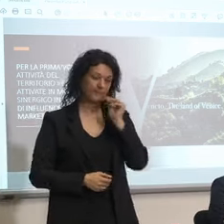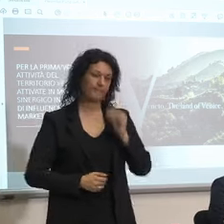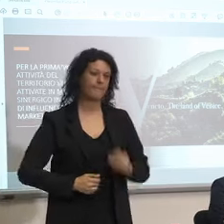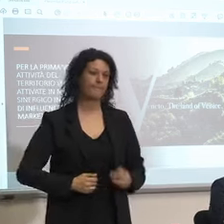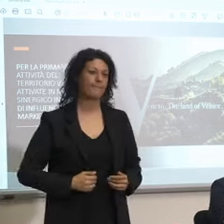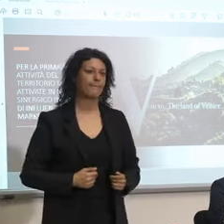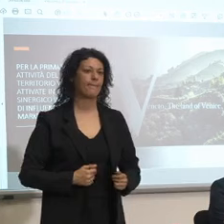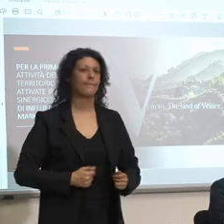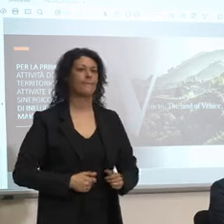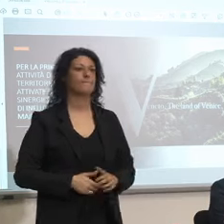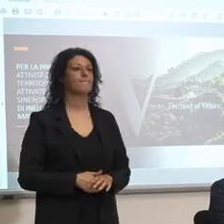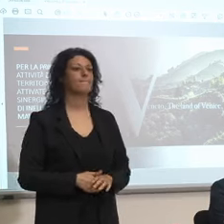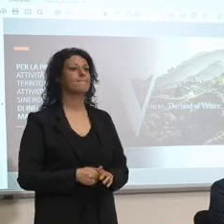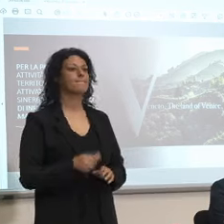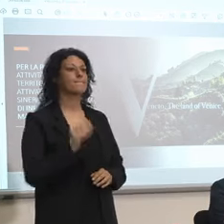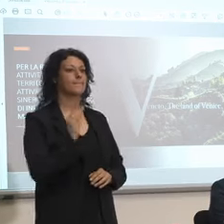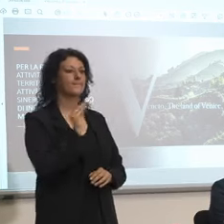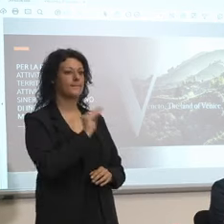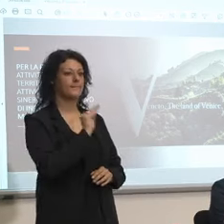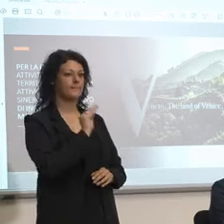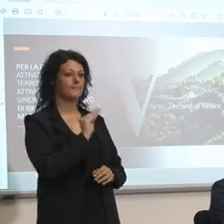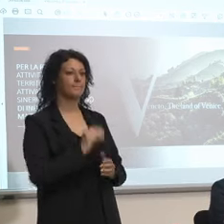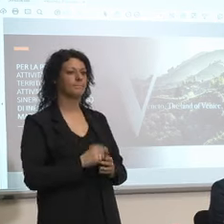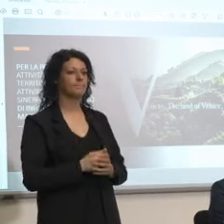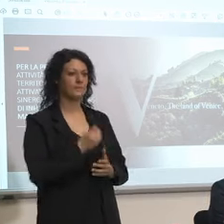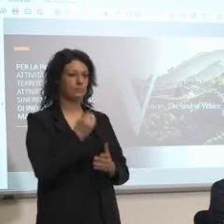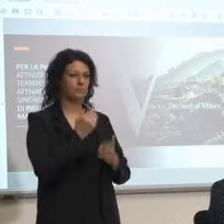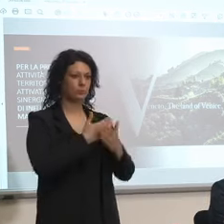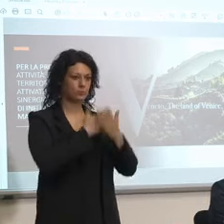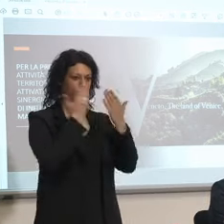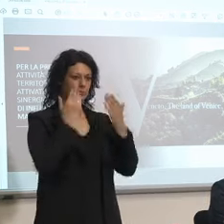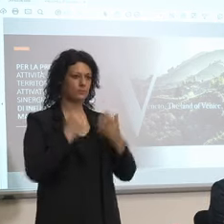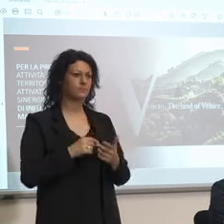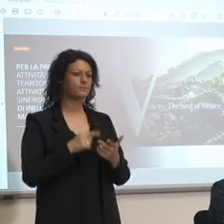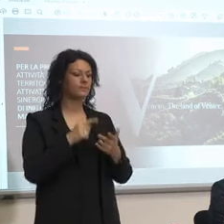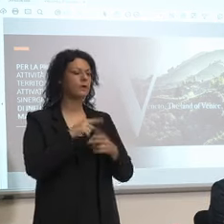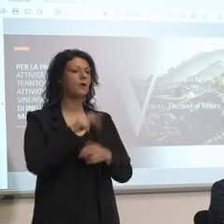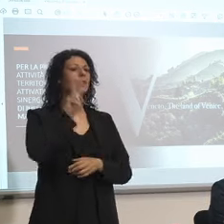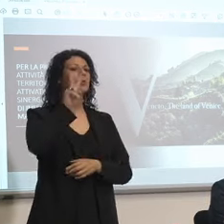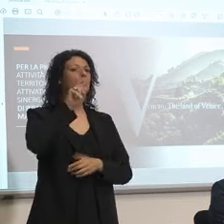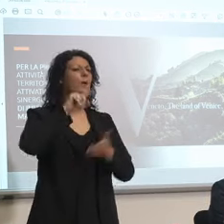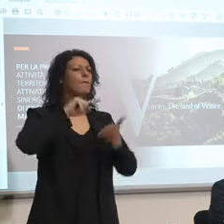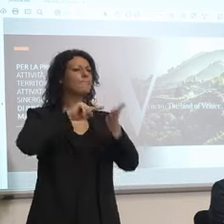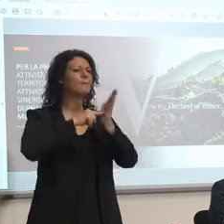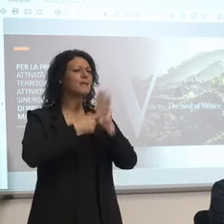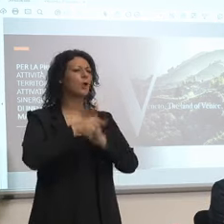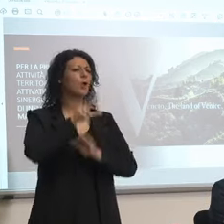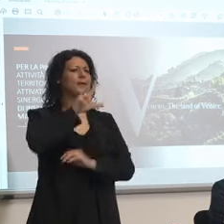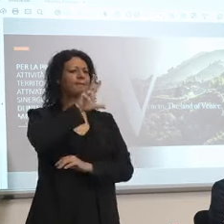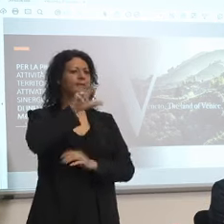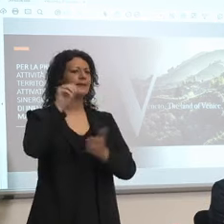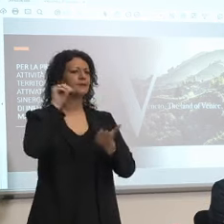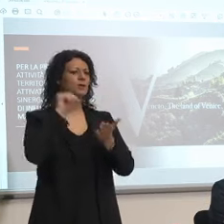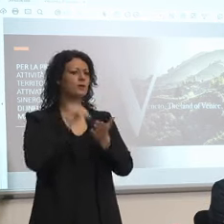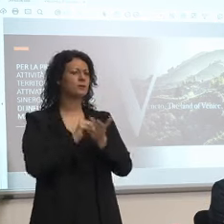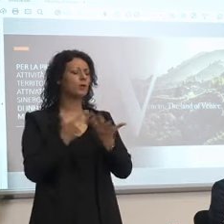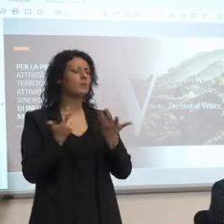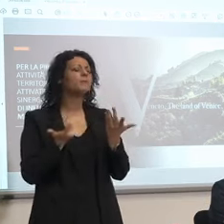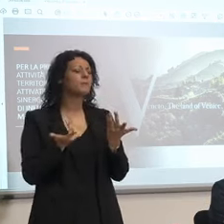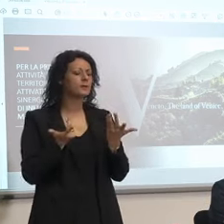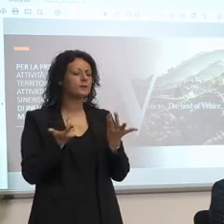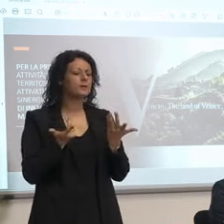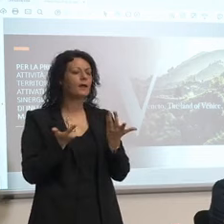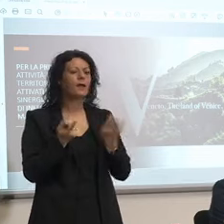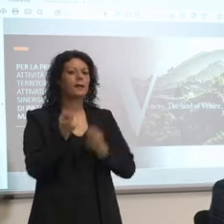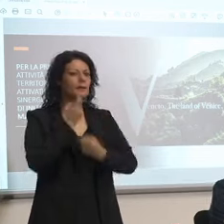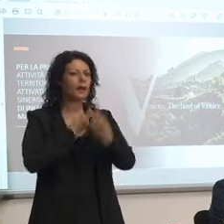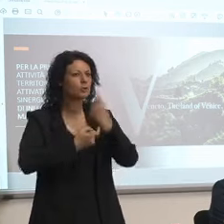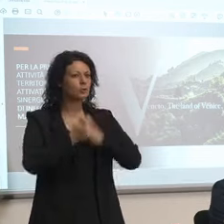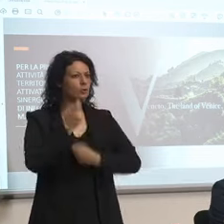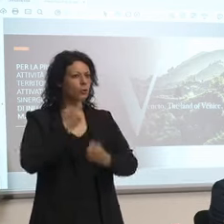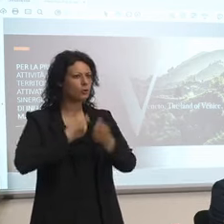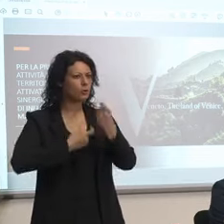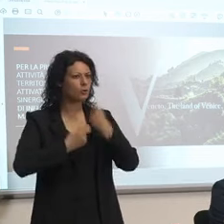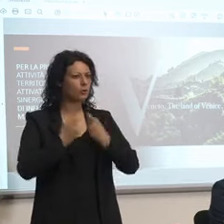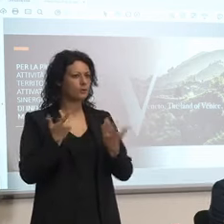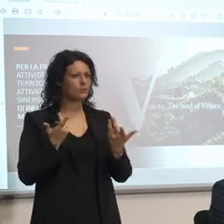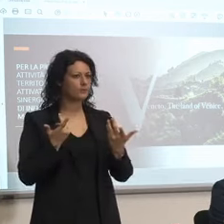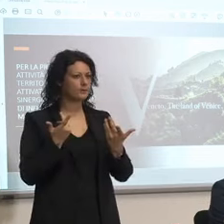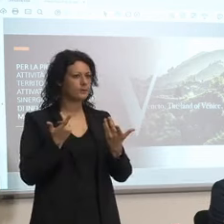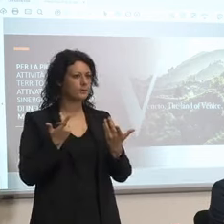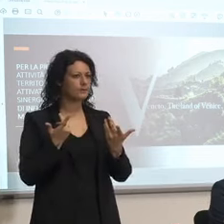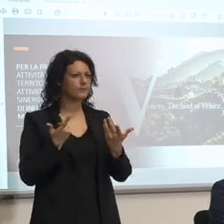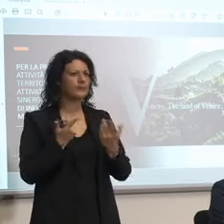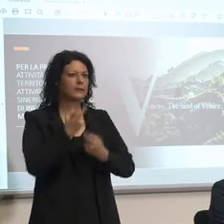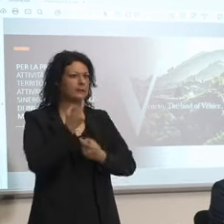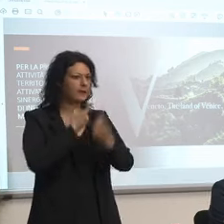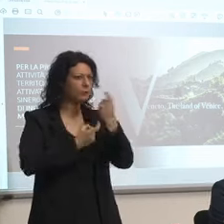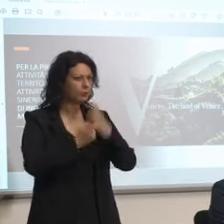volevo una domanda veloci dove prendete i 2 milioni e 3 cioè da quale capitolo attingete